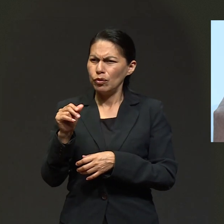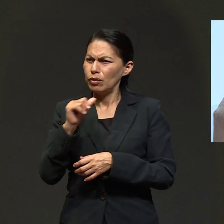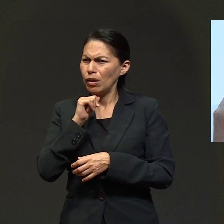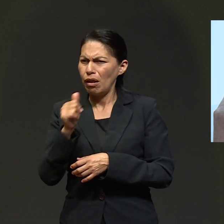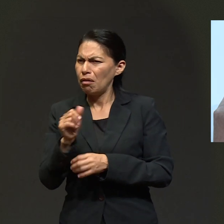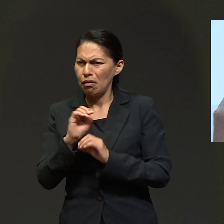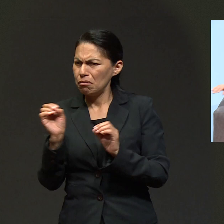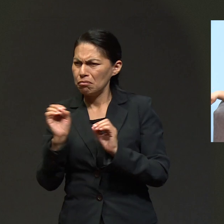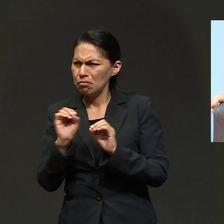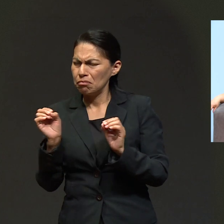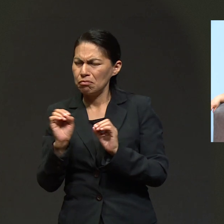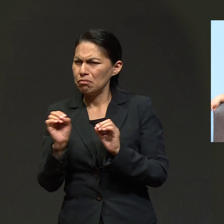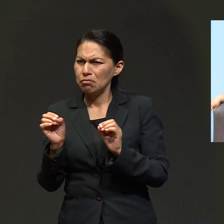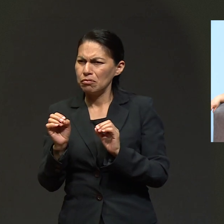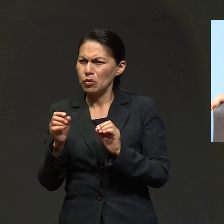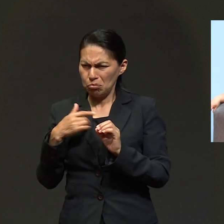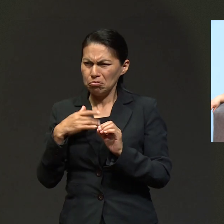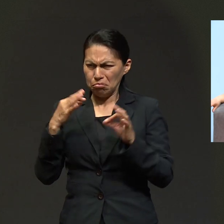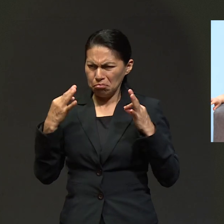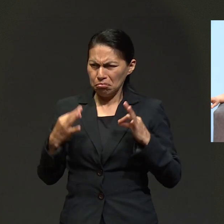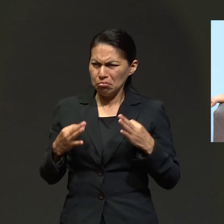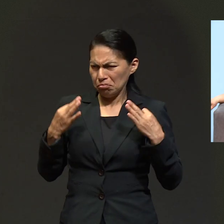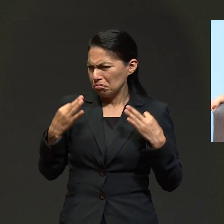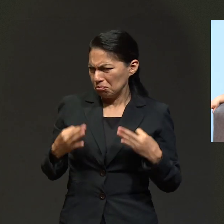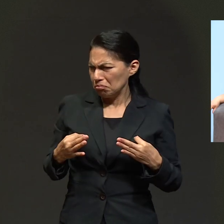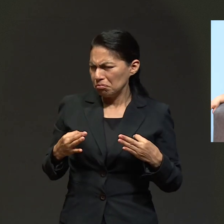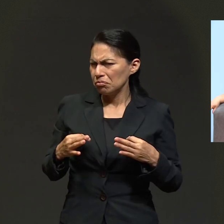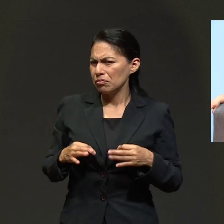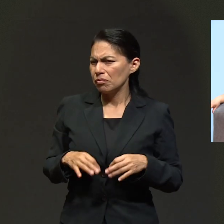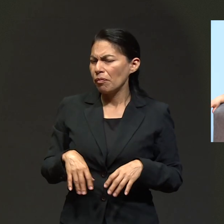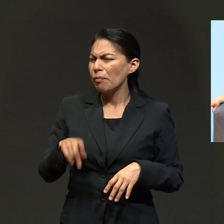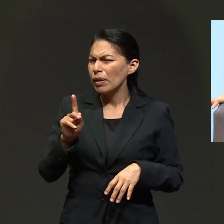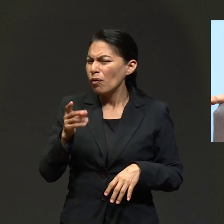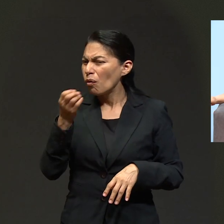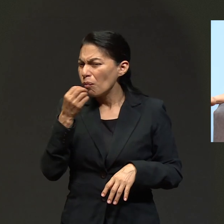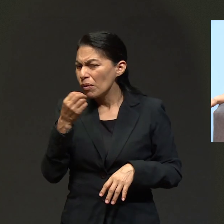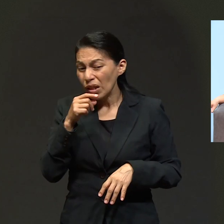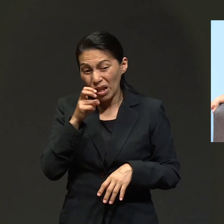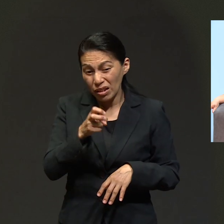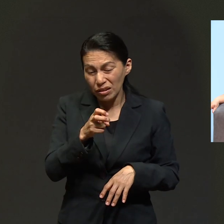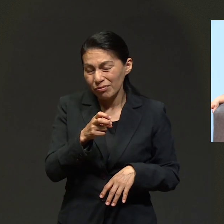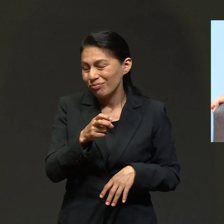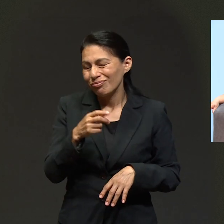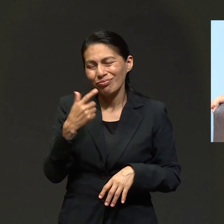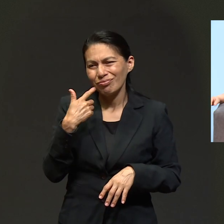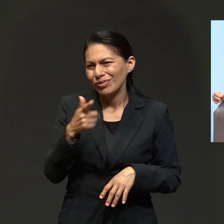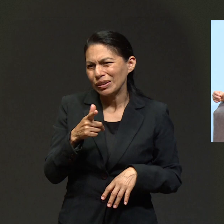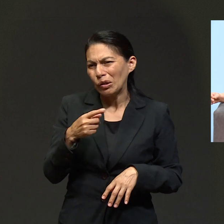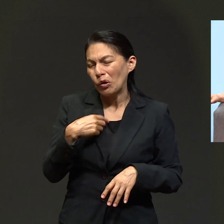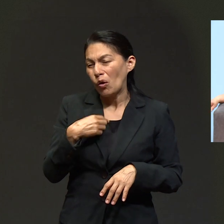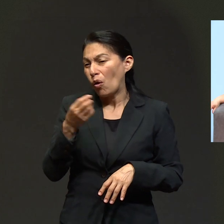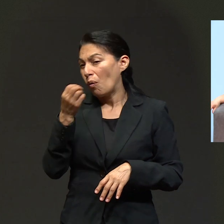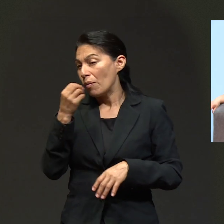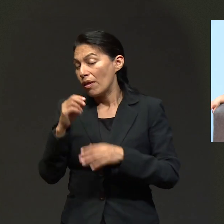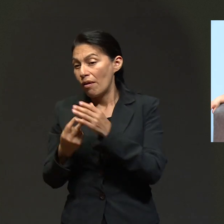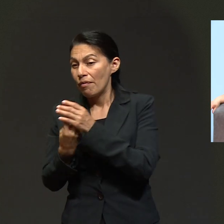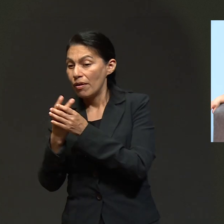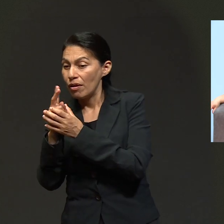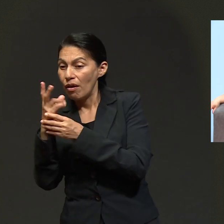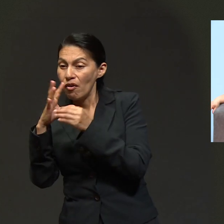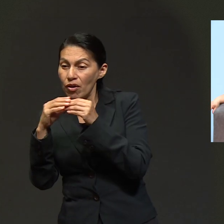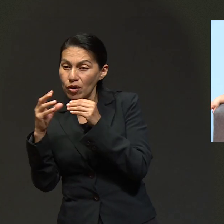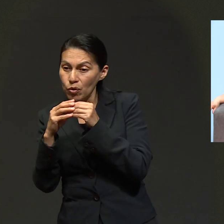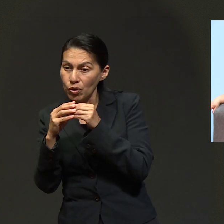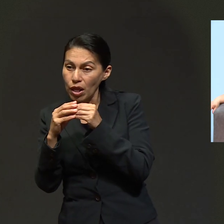Y siente dolor a la hora de comer. No, no es eso, no siento yo nada de dolor. Yo me siento bien, pero yo no como esos alimentos.